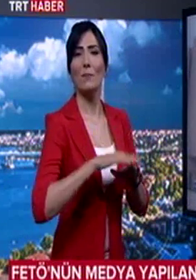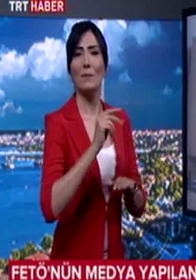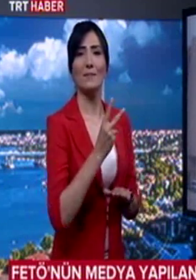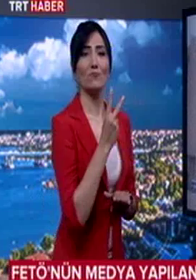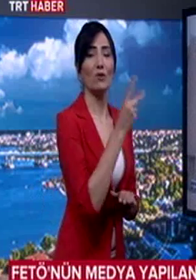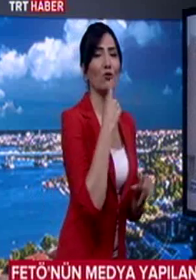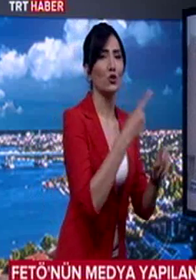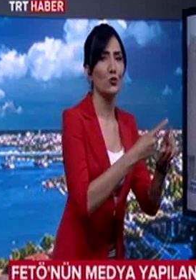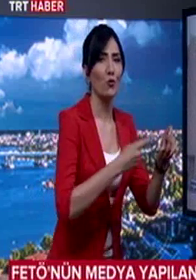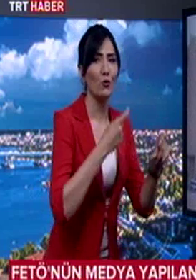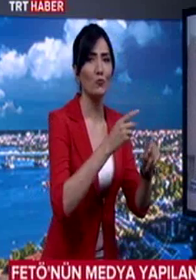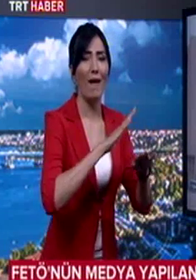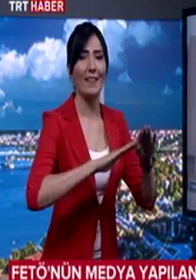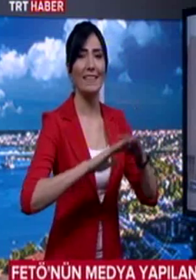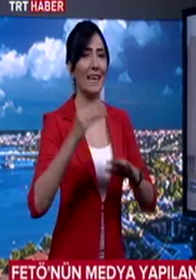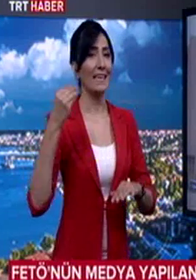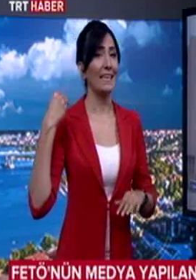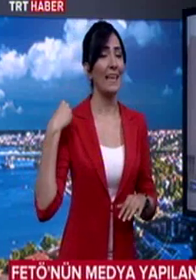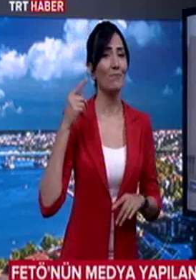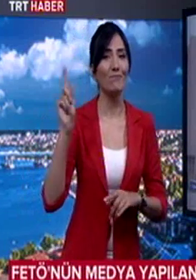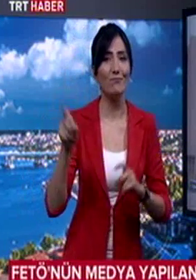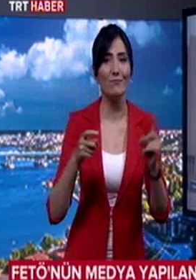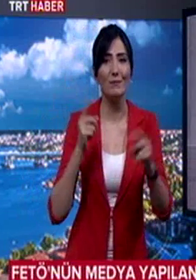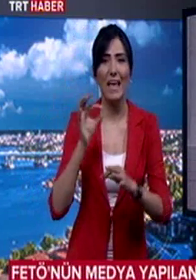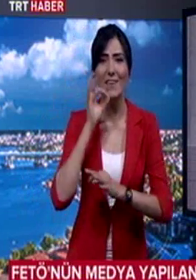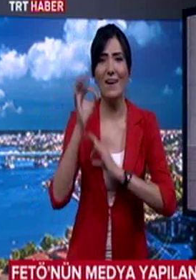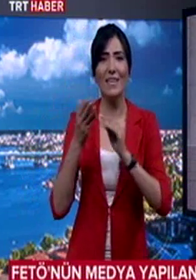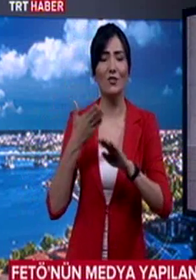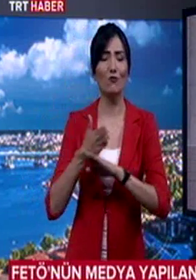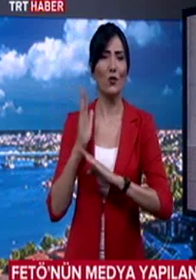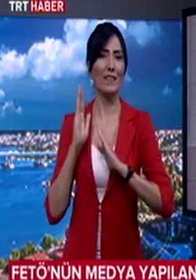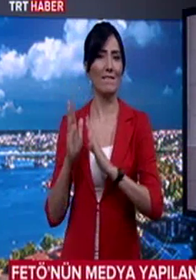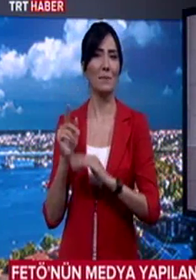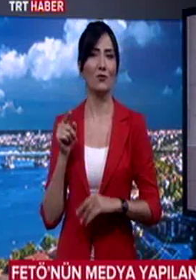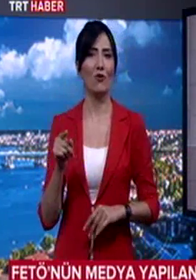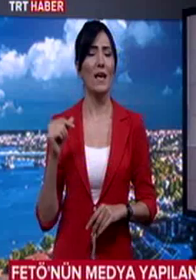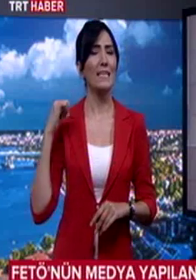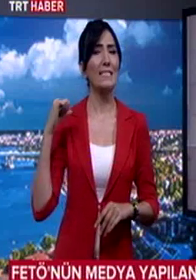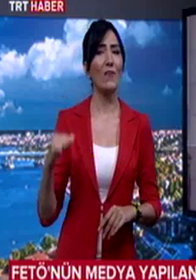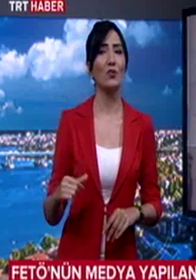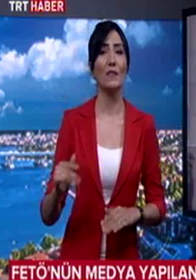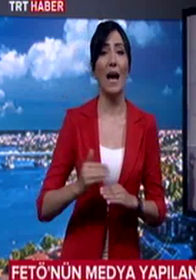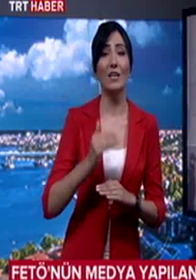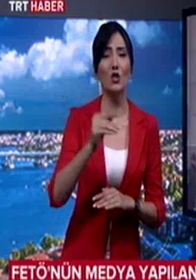yönelik soruşturma, elde edilen yeni deliller ve ifadeler doğrultusunda sürüyor. Savcılığın ayrıca